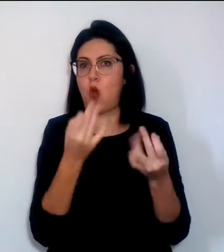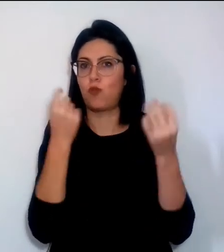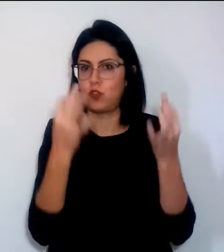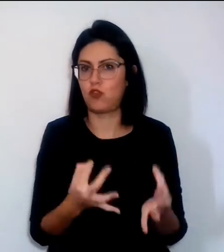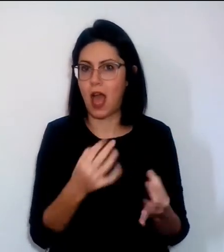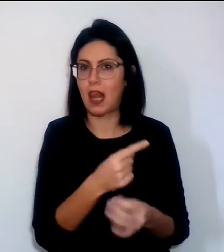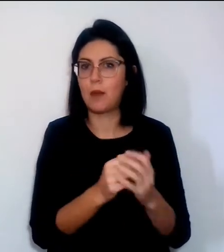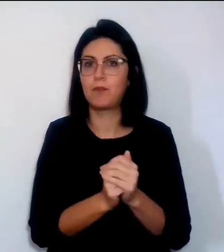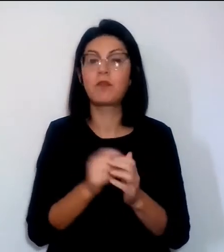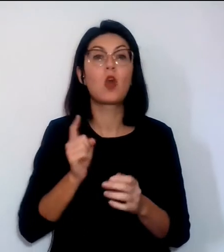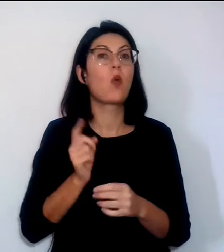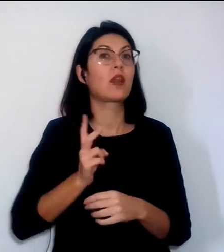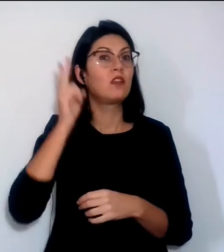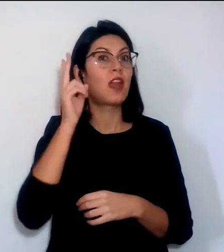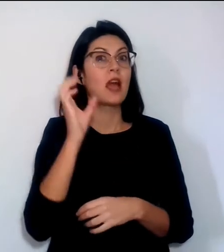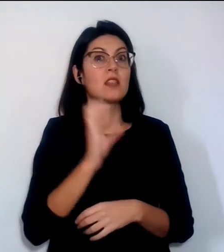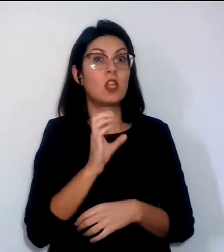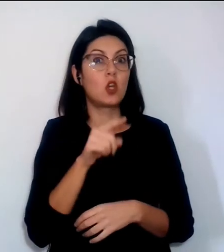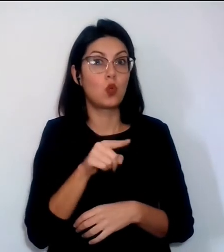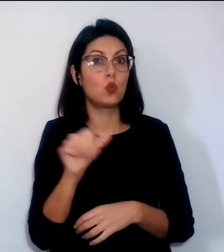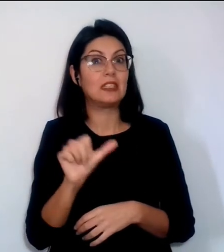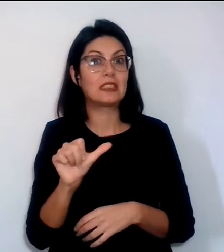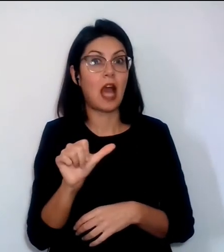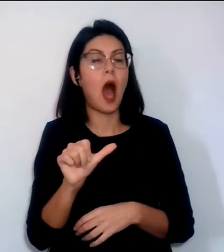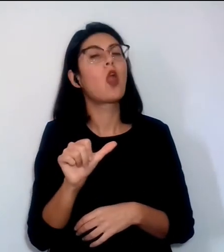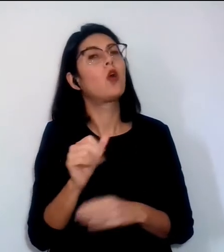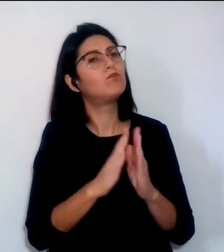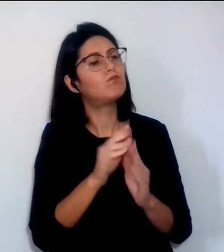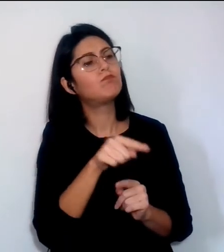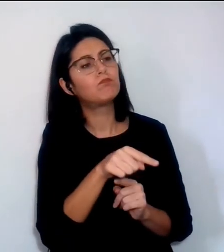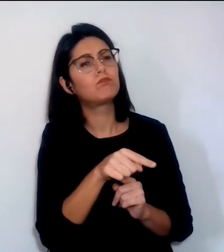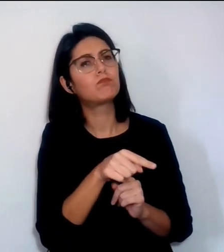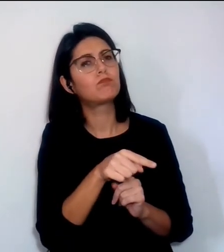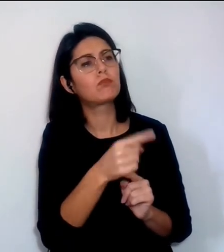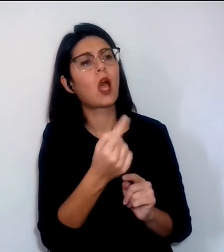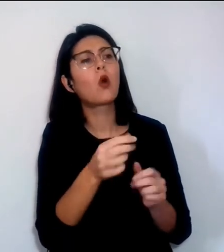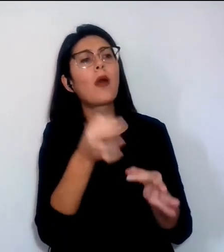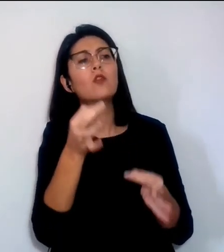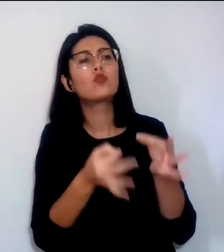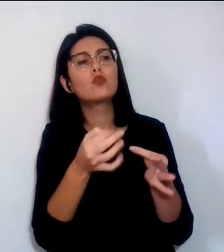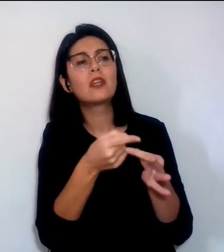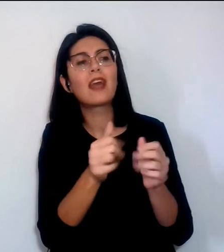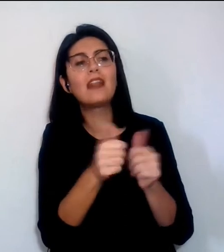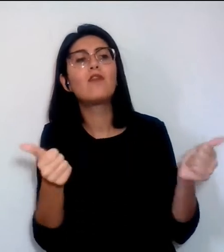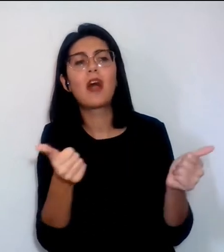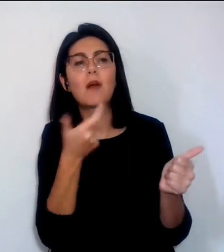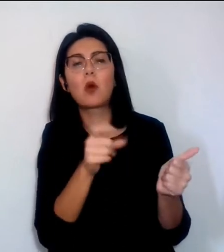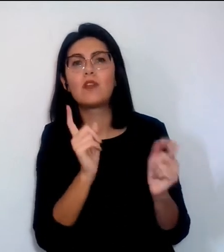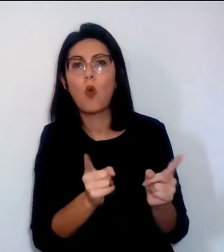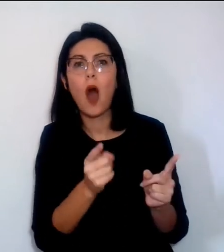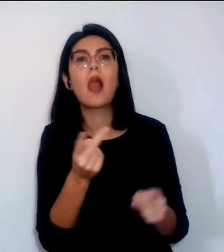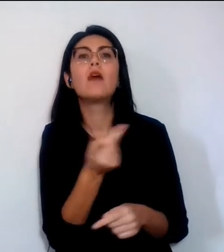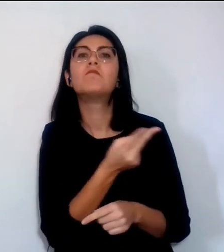della tenenza di Chiusi, Scalo, li hanno quindi invitati a giustificare la differenza e gli interessati in sede di